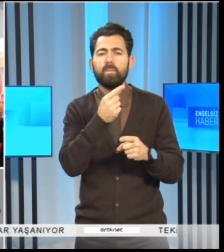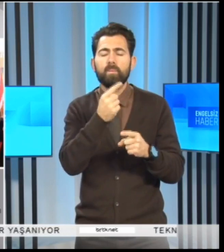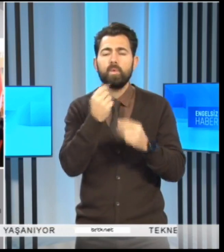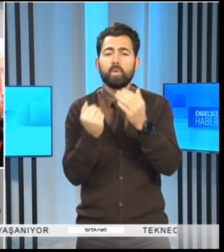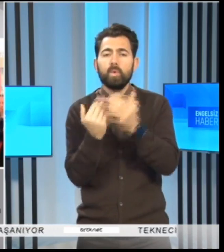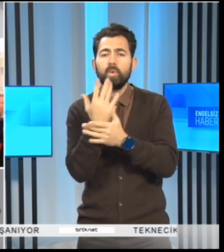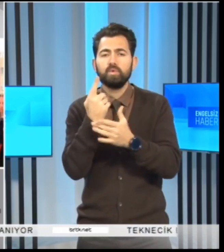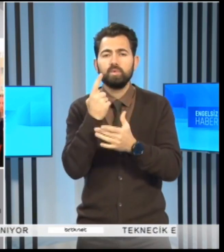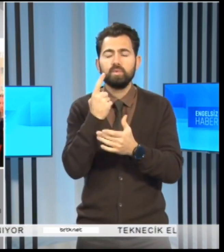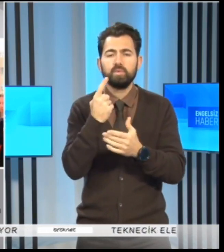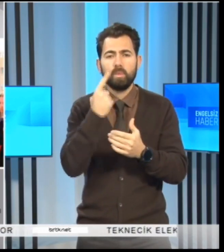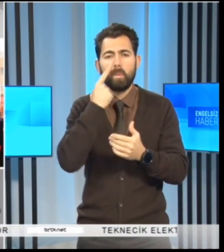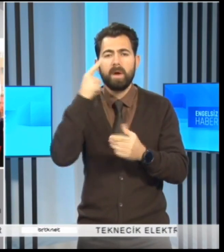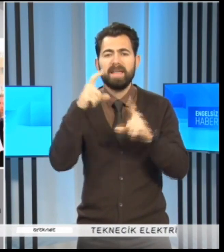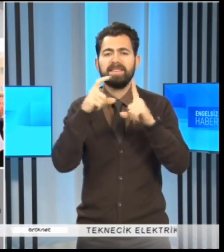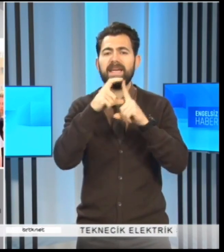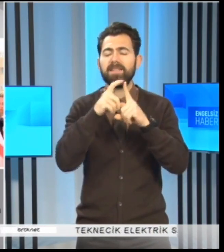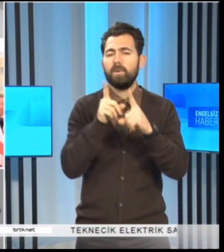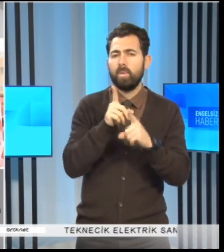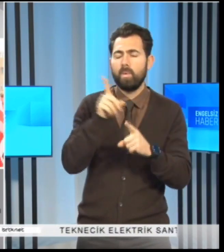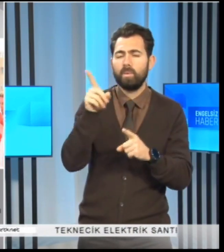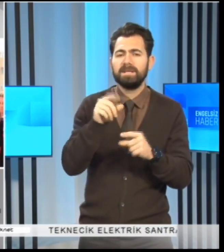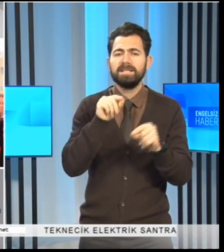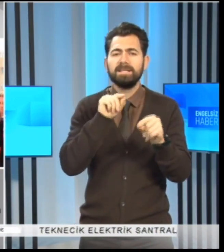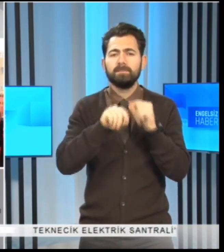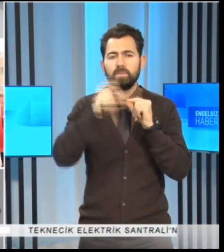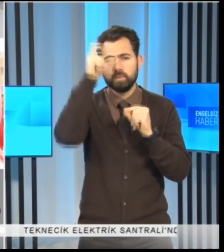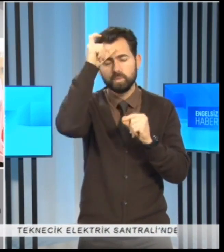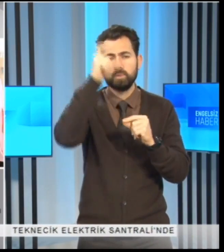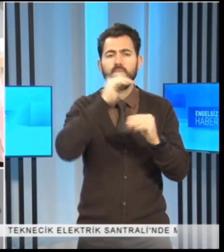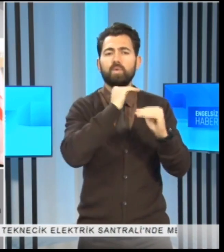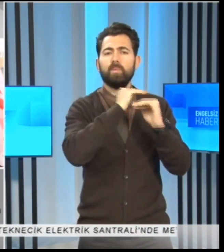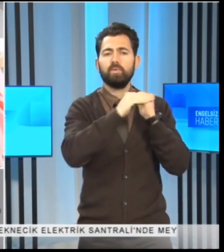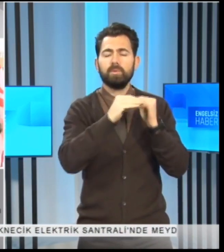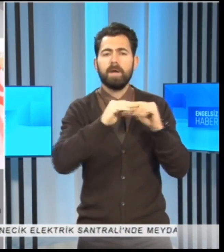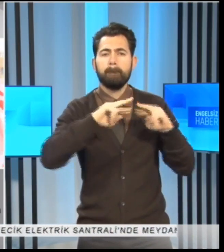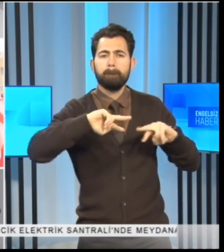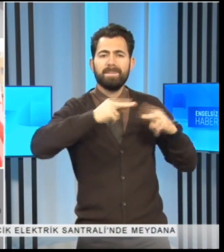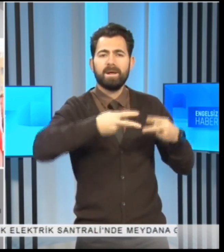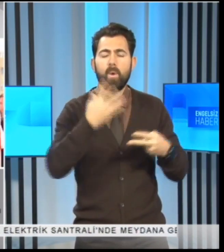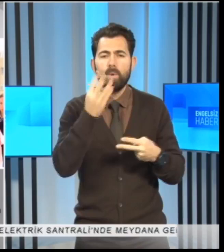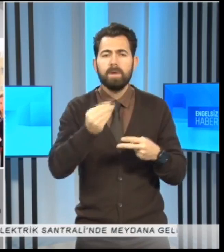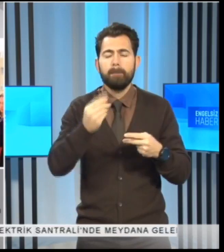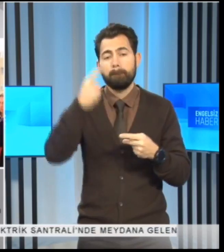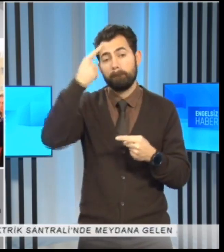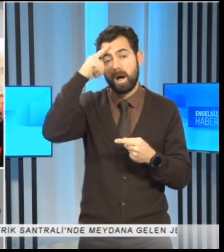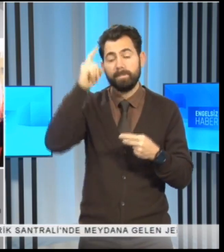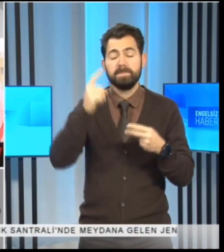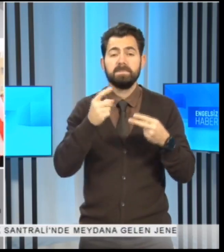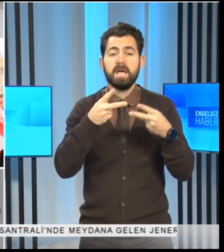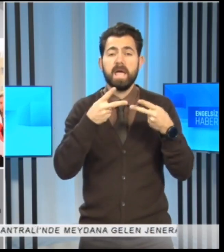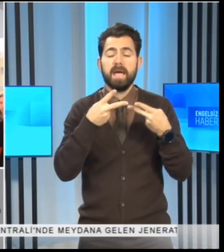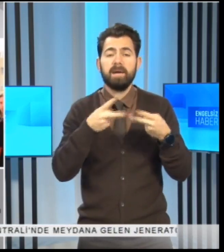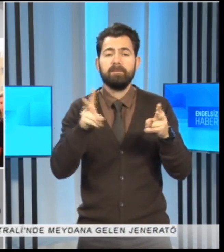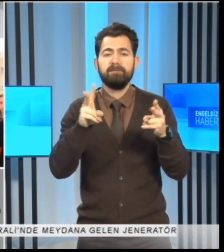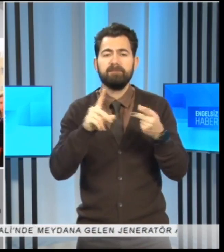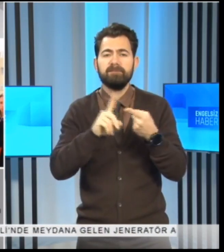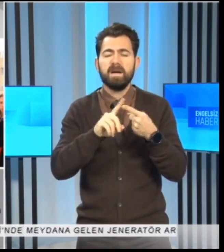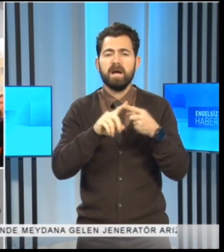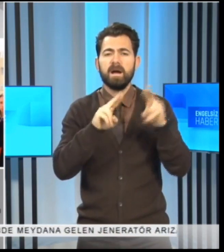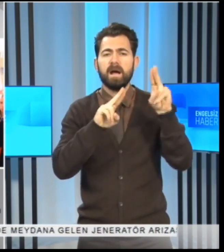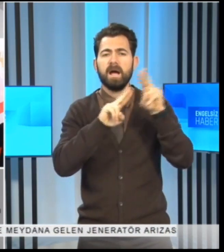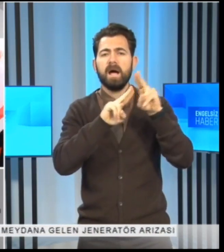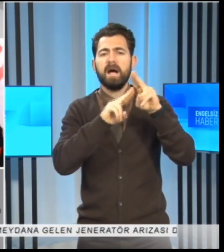kurucu Cumhurbaşkanı Denktaş'ın Kıbrıs Türk'üne mirası olan bağımsızlık, egemenlik ve